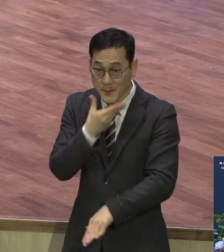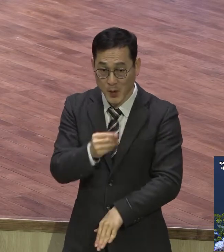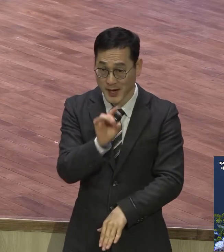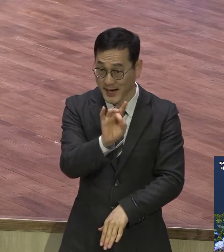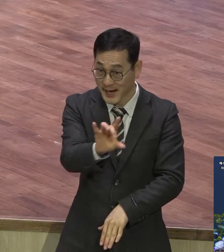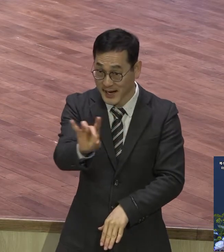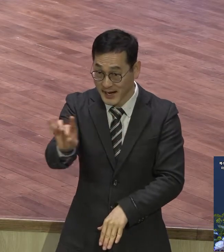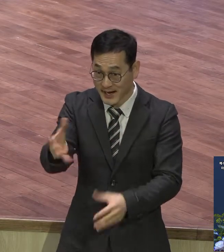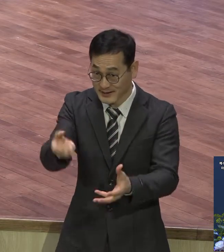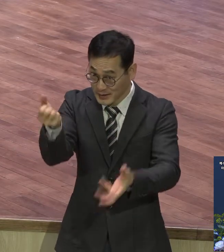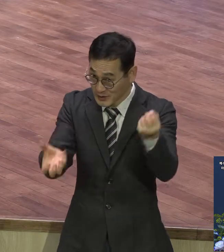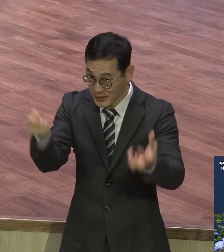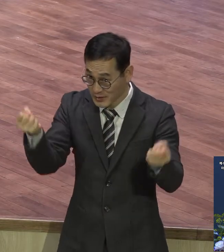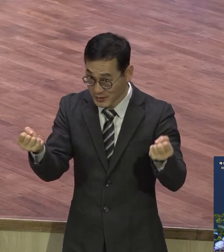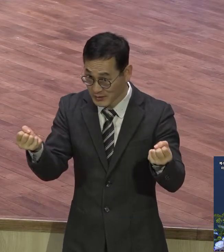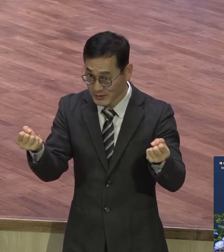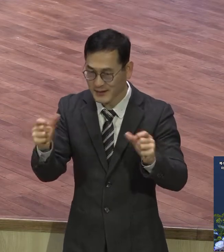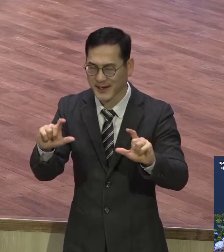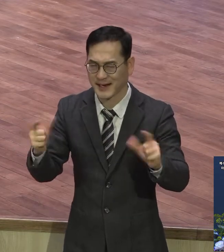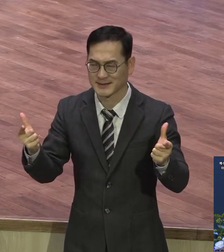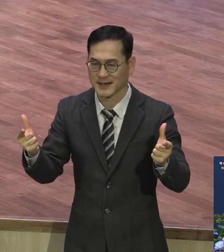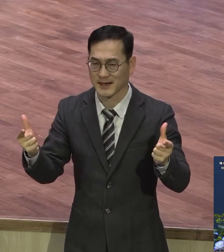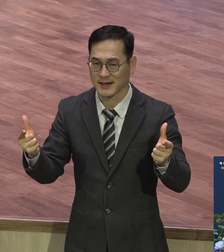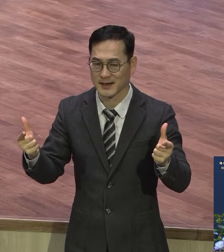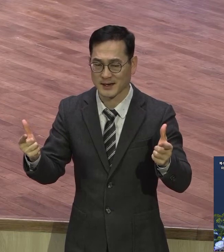아니라 전부 팔복이 연관이 되어 있습니다.